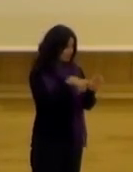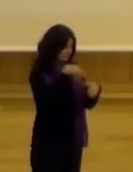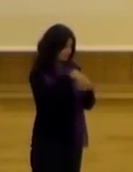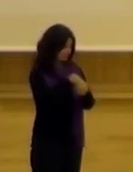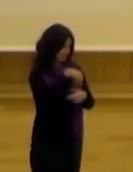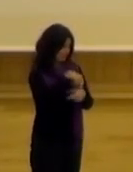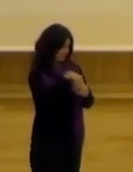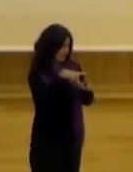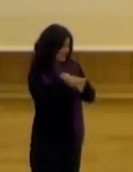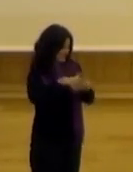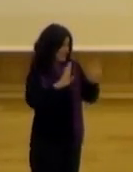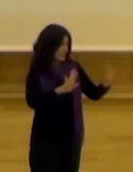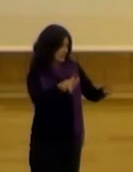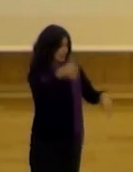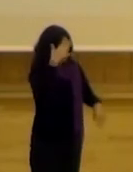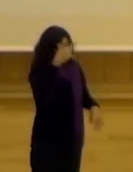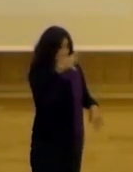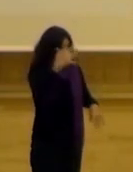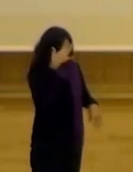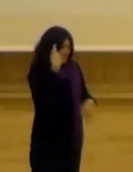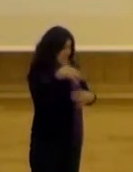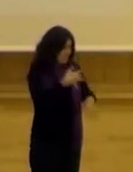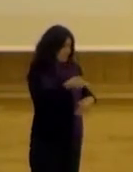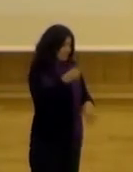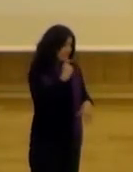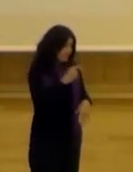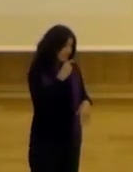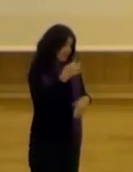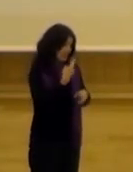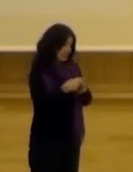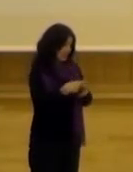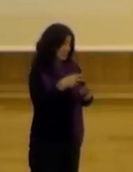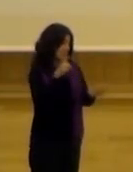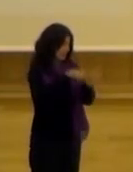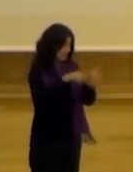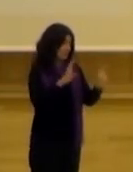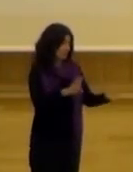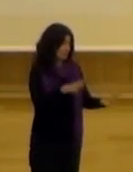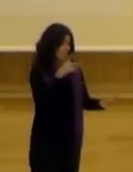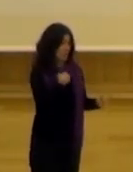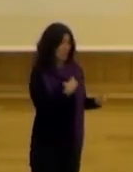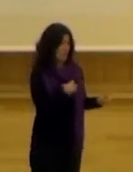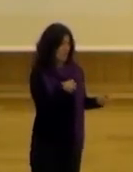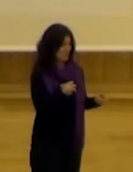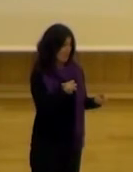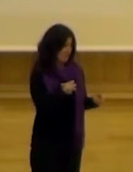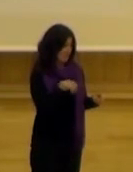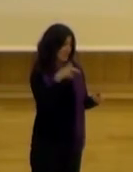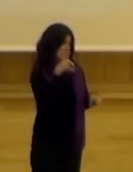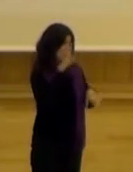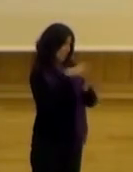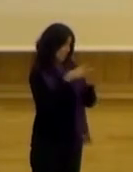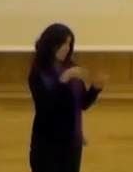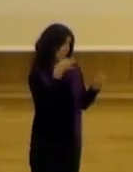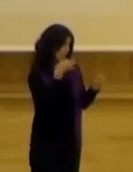en estos talleres imagínate lo difícil que es que participan los políticos y esto era difícil porque el funcionario para empezar los talleres eran de